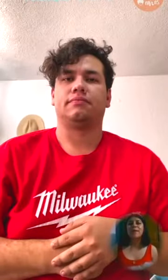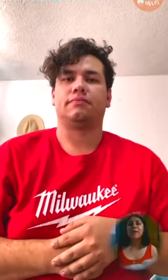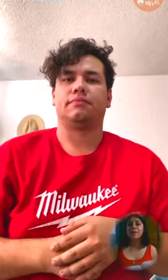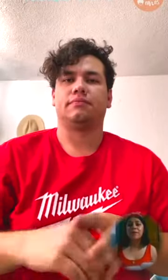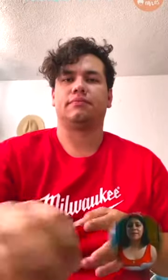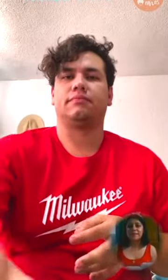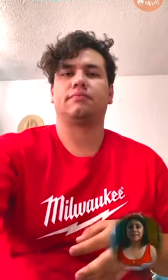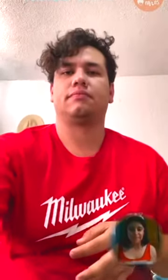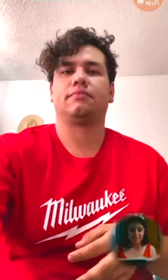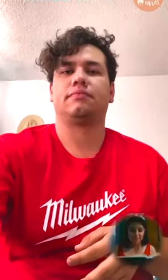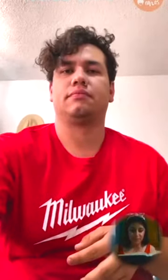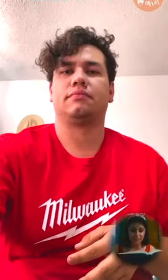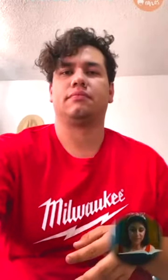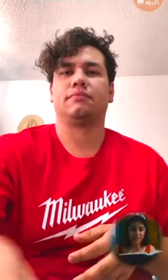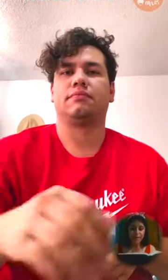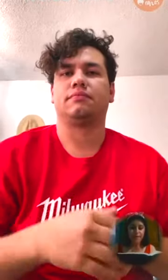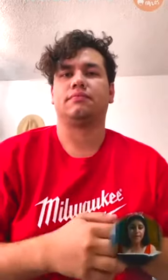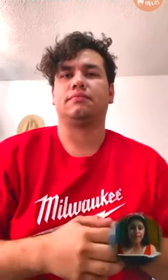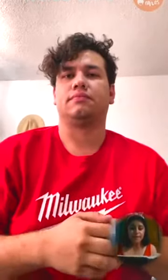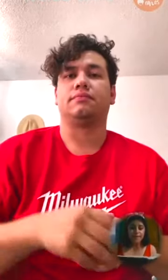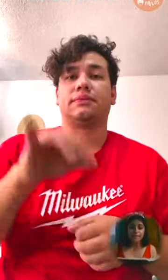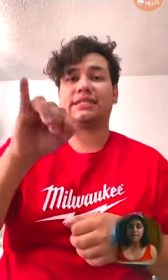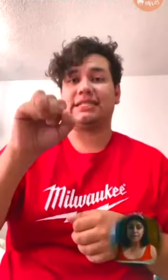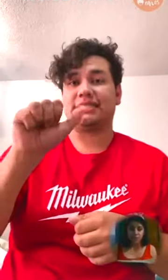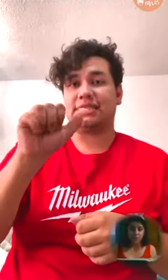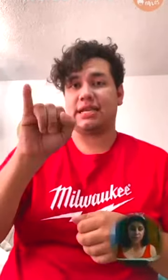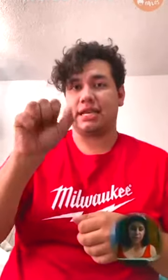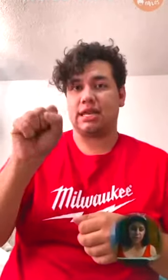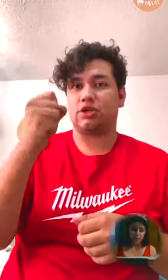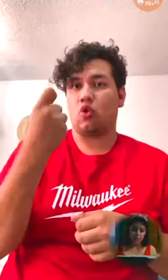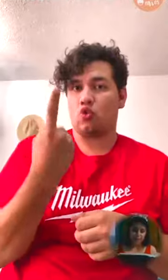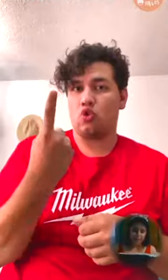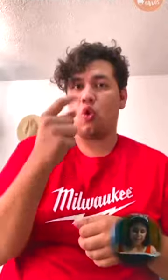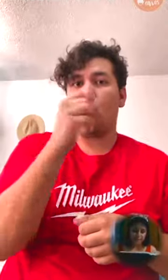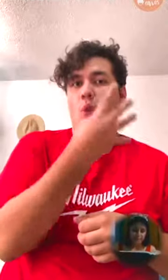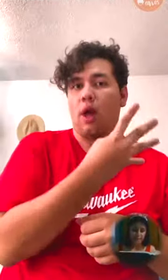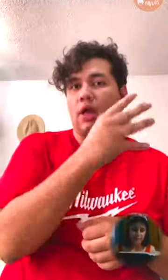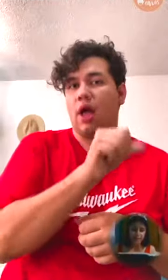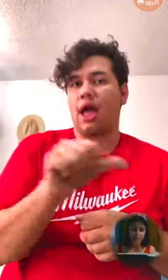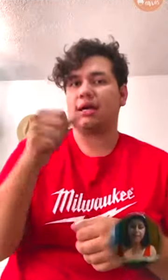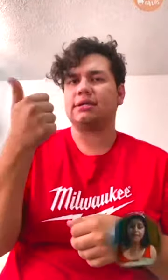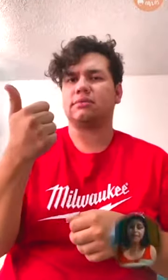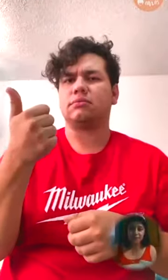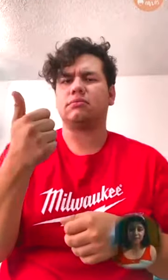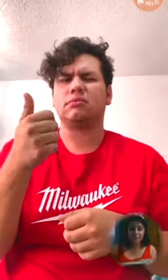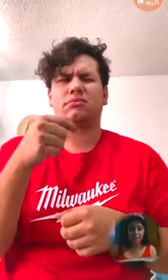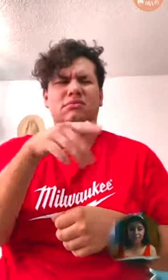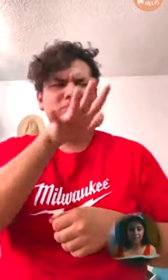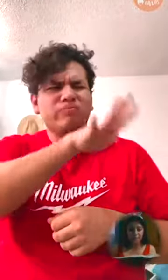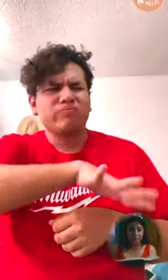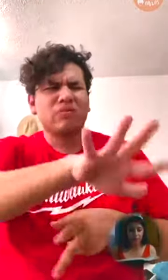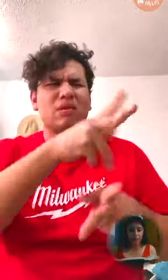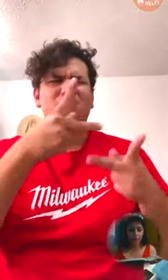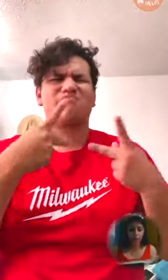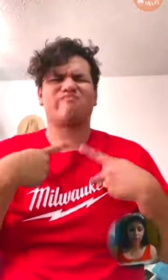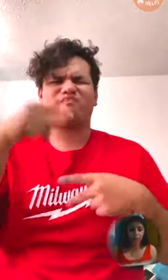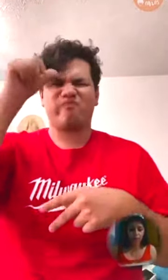Ok, dice así. Isaías 1, del 4 al 6. ¿Qué nación tan pecadora? Pueblo